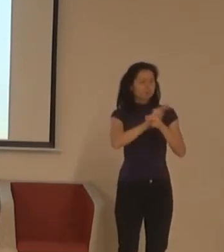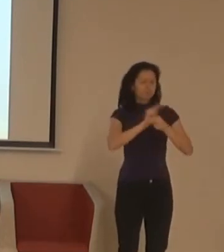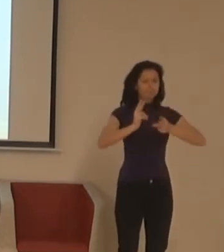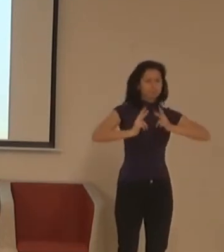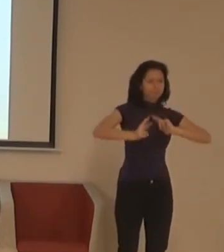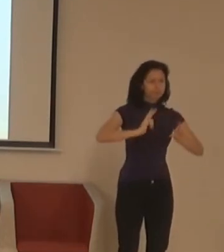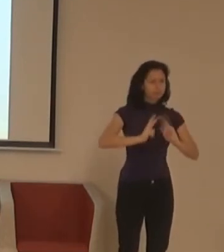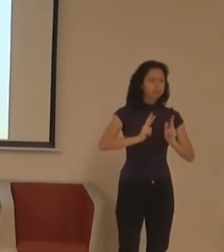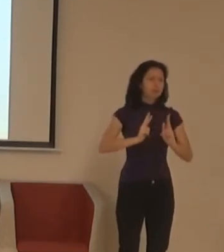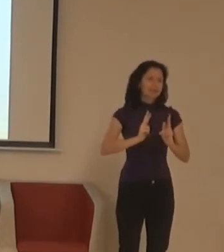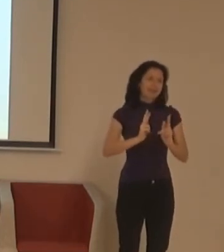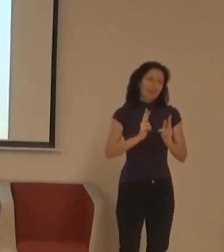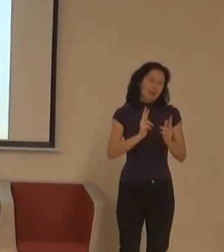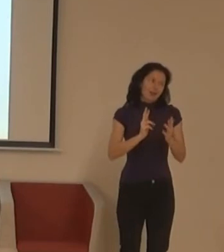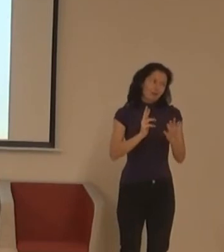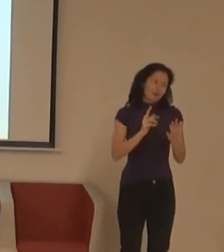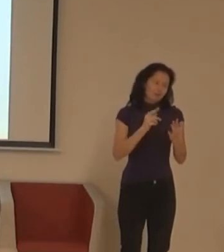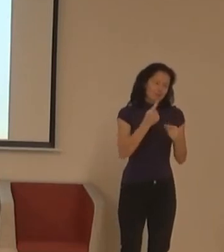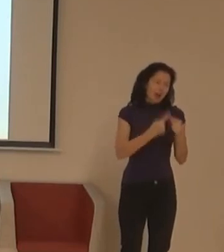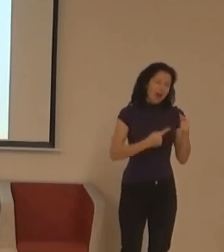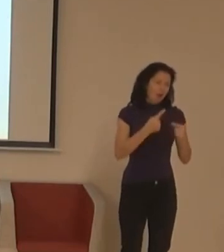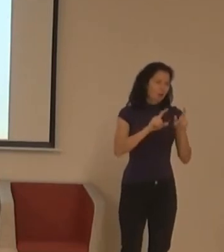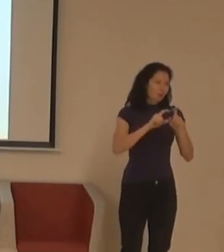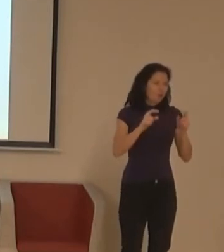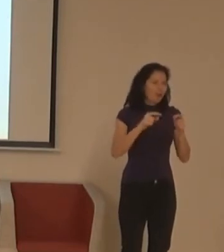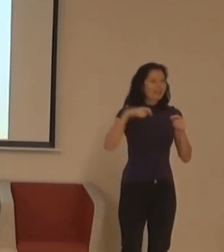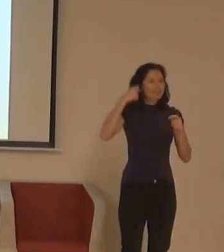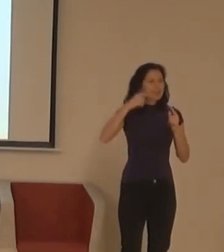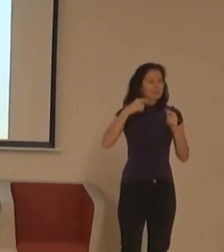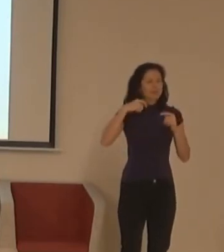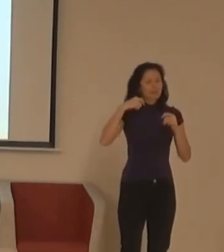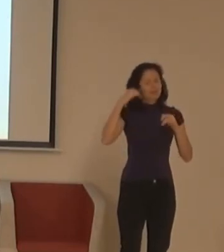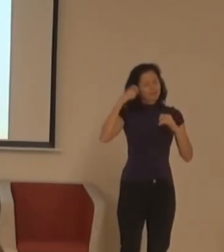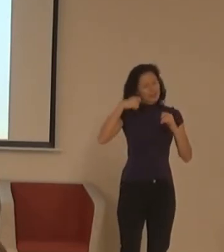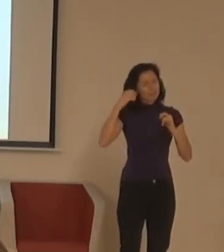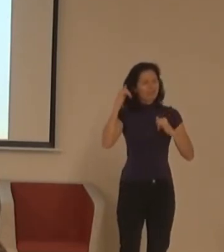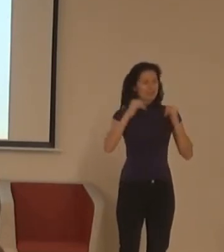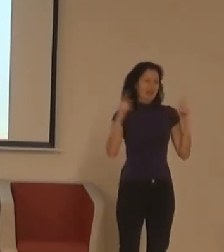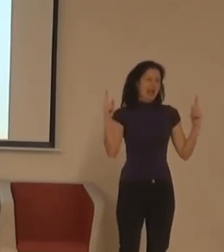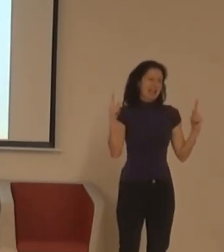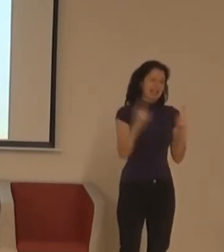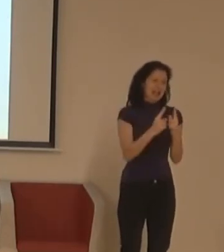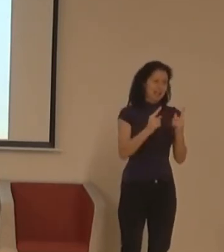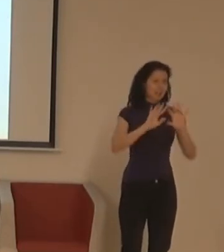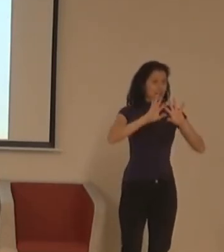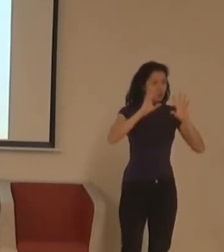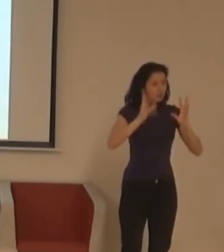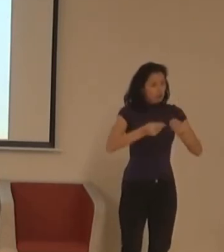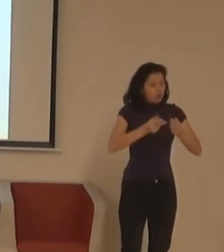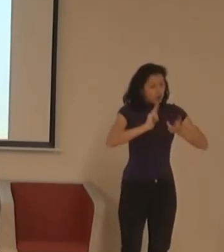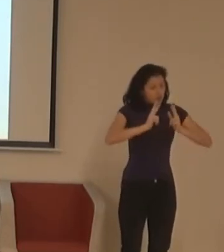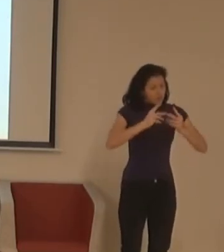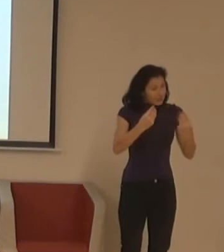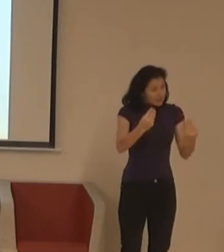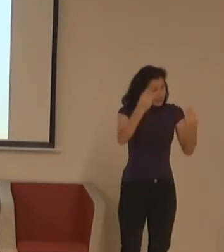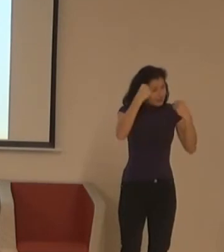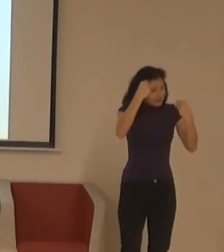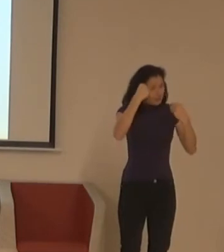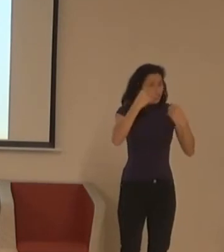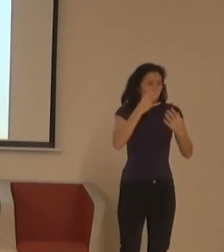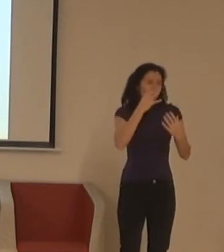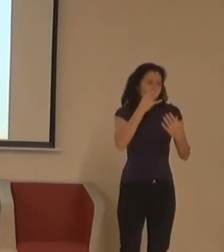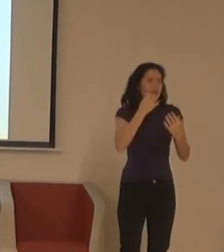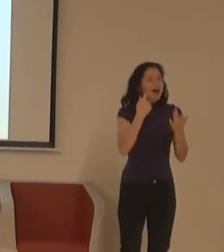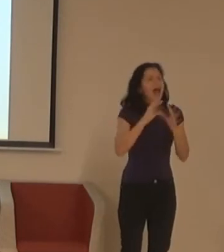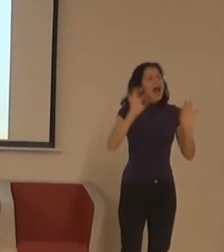týmům mají neslyšícího kolegu, se kterým se mluví někdy rukama nohama, někdy těma pár znakama, někdy je tam tlumočník fyzicky,